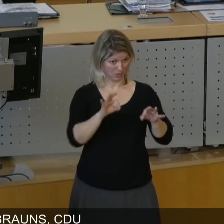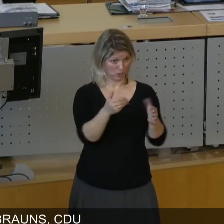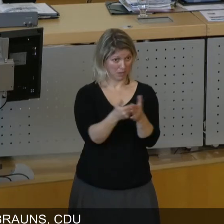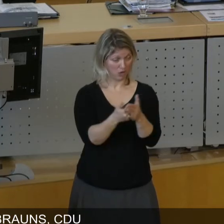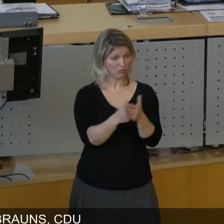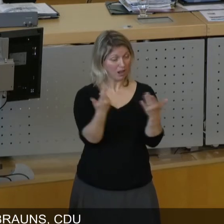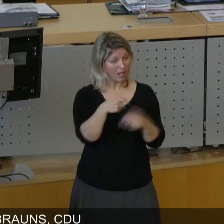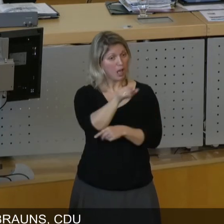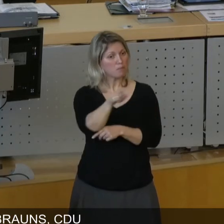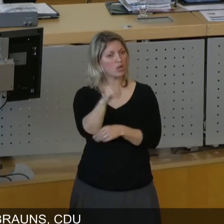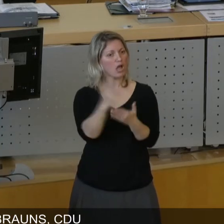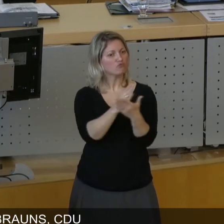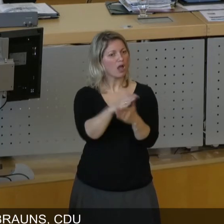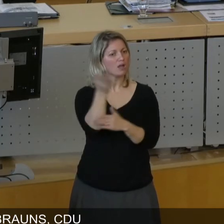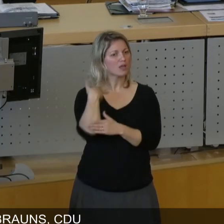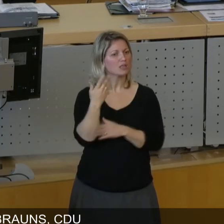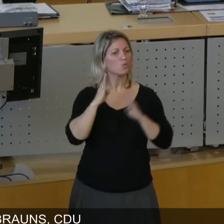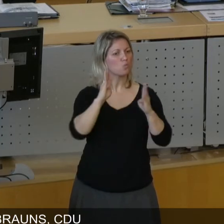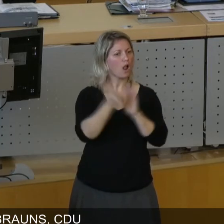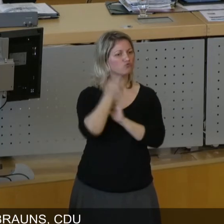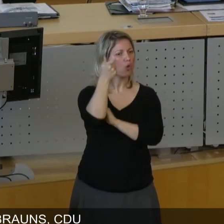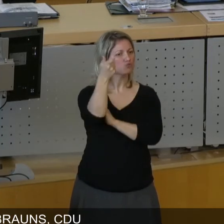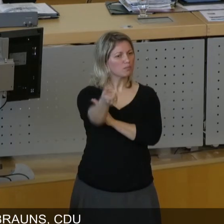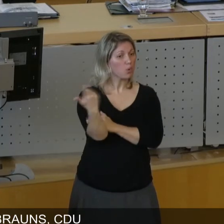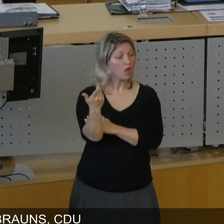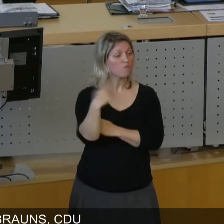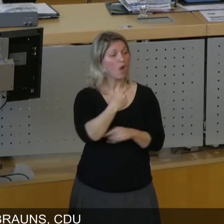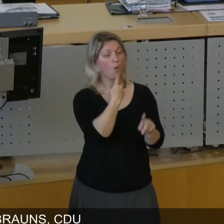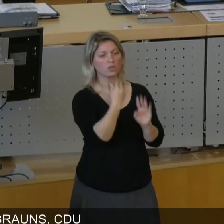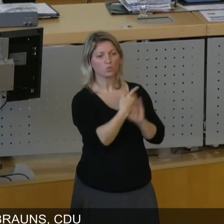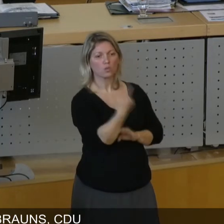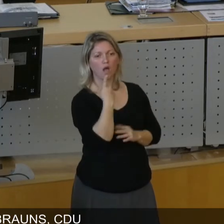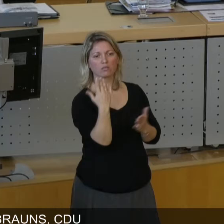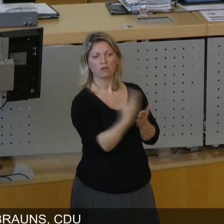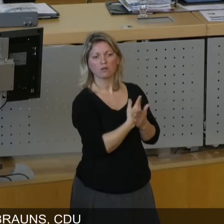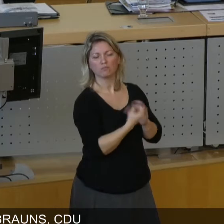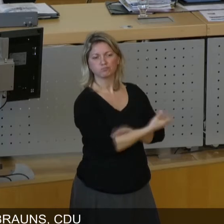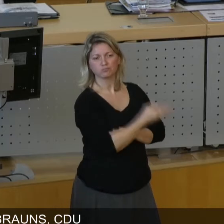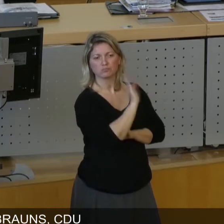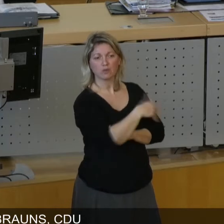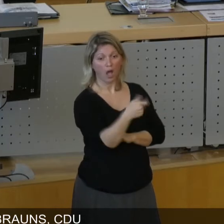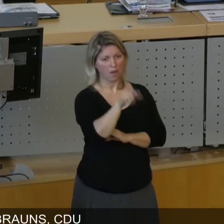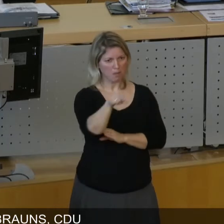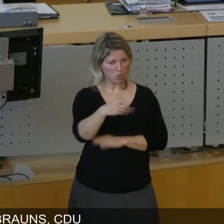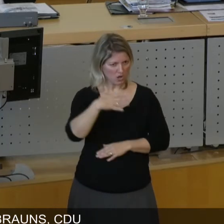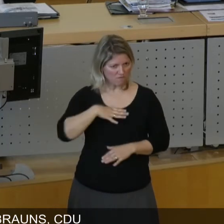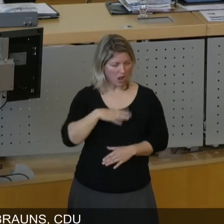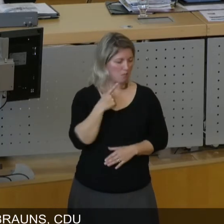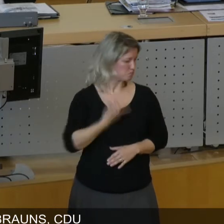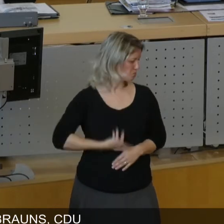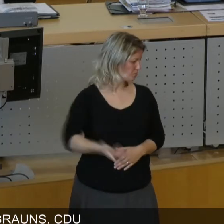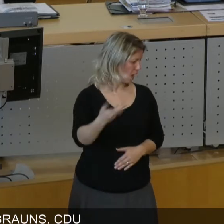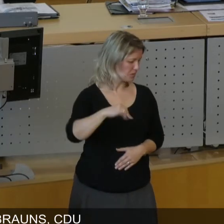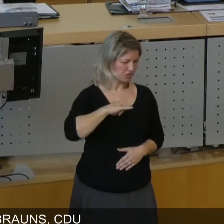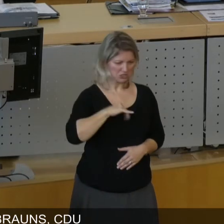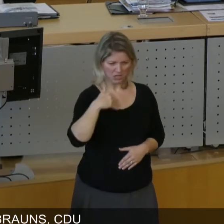der Bürgerentscheid zur Waldschlösschenbrücke, der von Rot-Rot-Grün ignoriert worden ist, da ist der Bürgerwille nichts, der erzählte